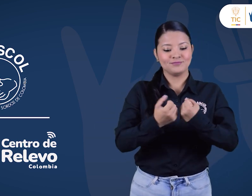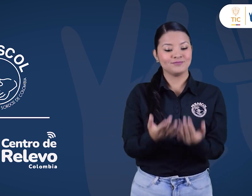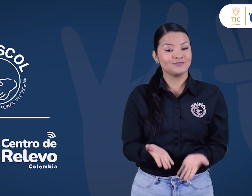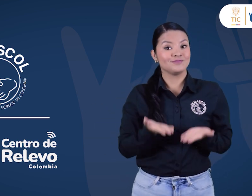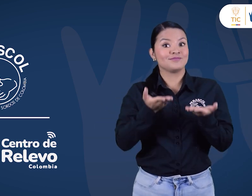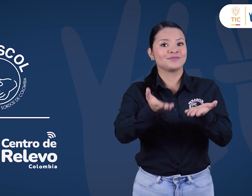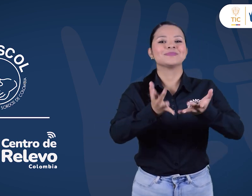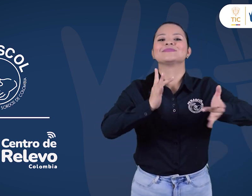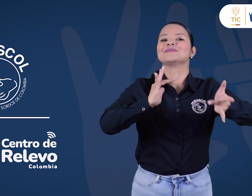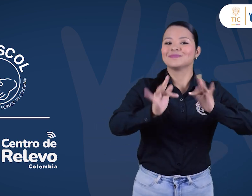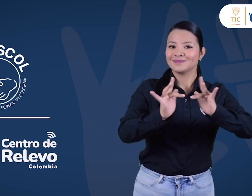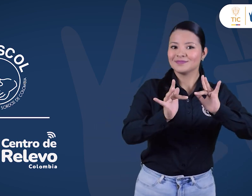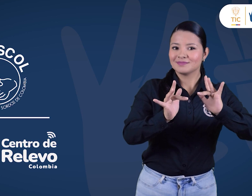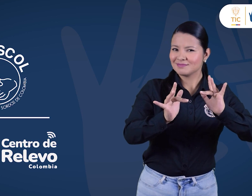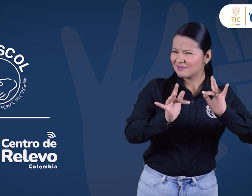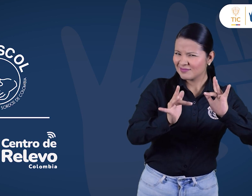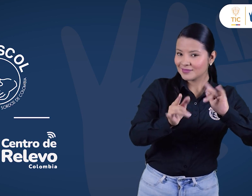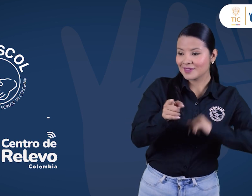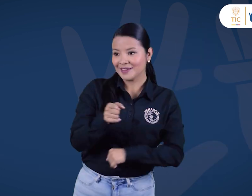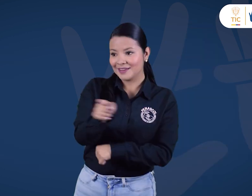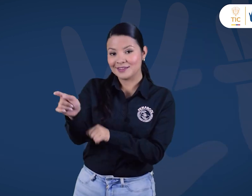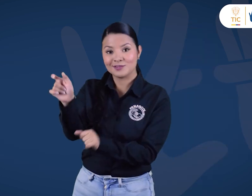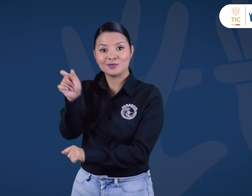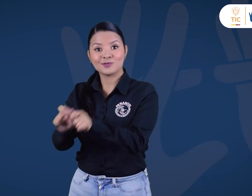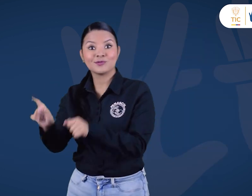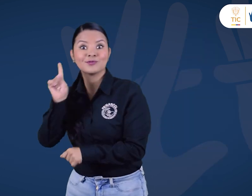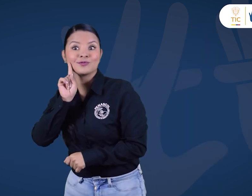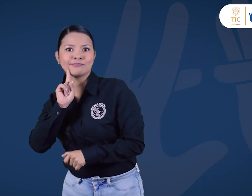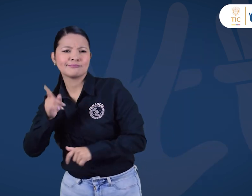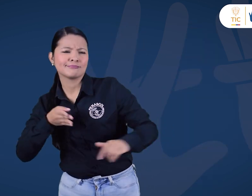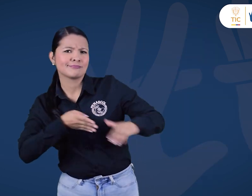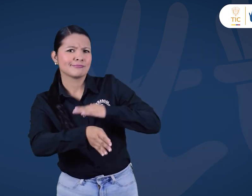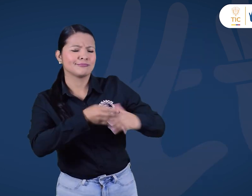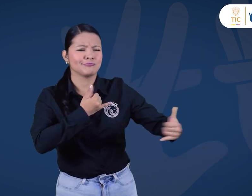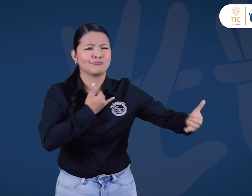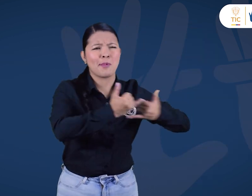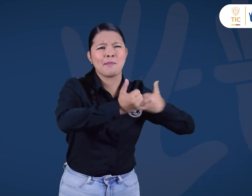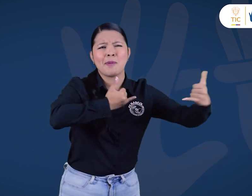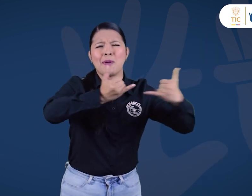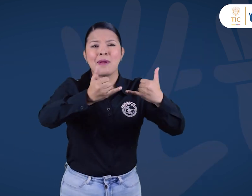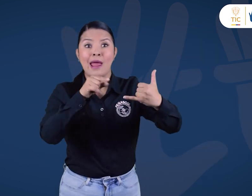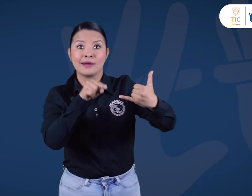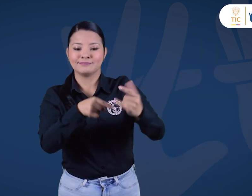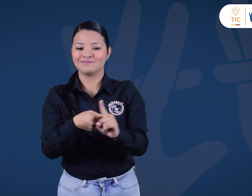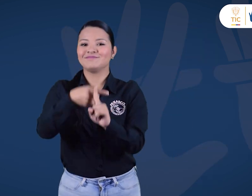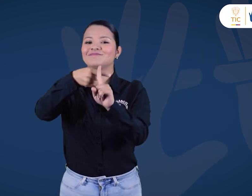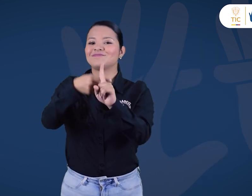Fenascol, en convenio con Mintic, lleva a cabo la operación del Centro de Relevo.